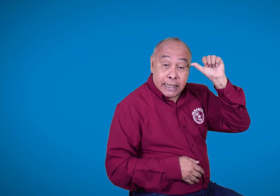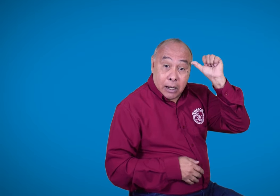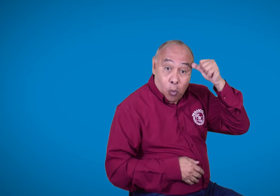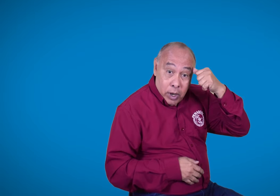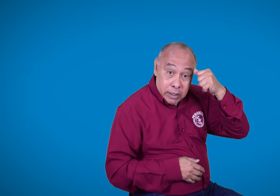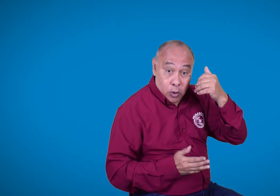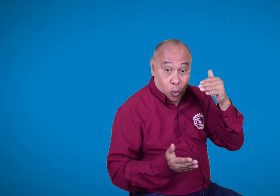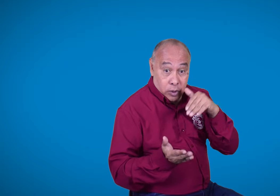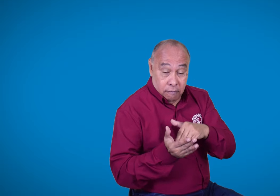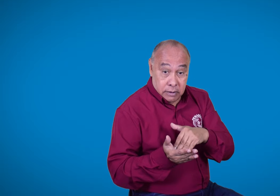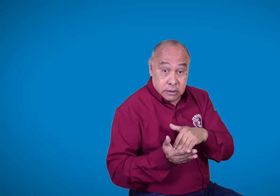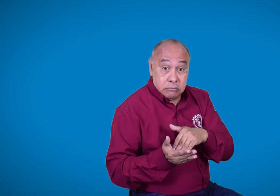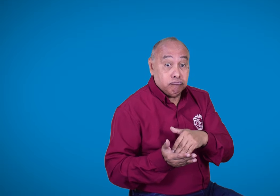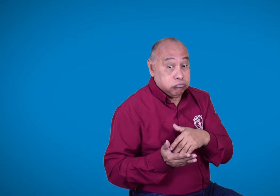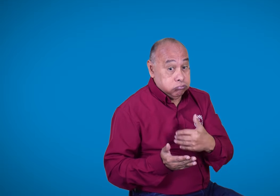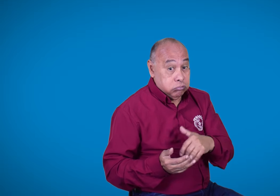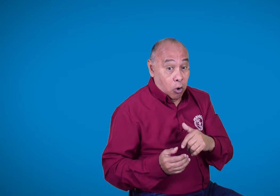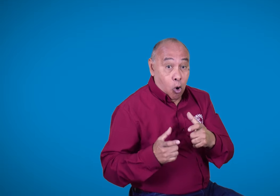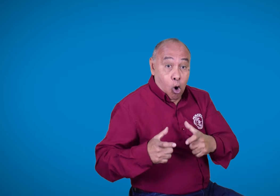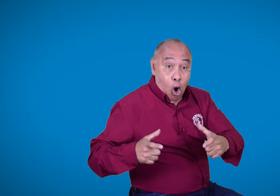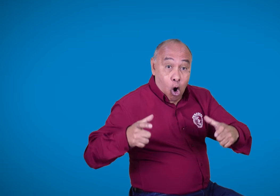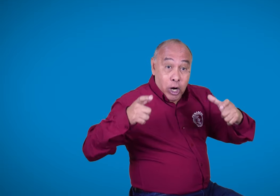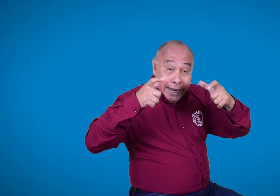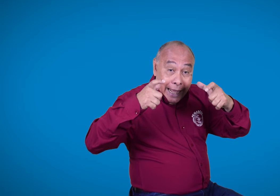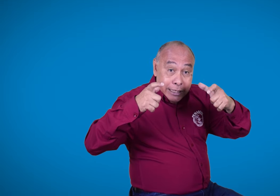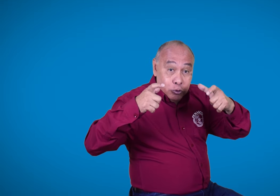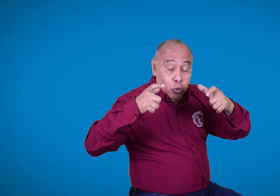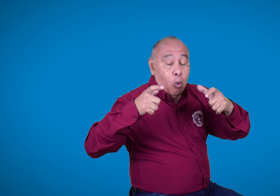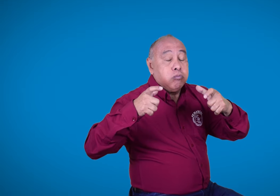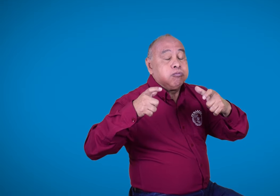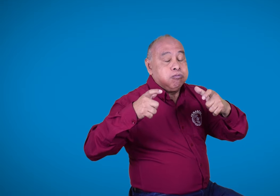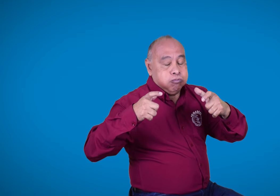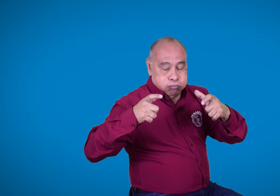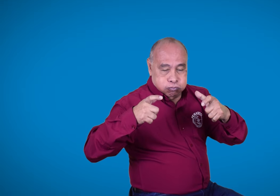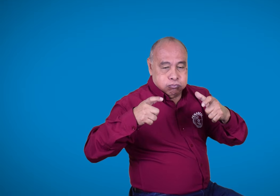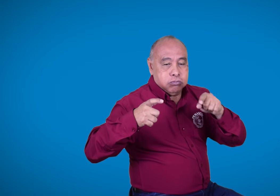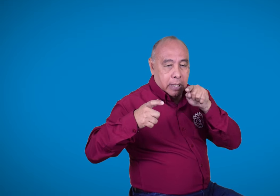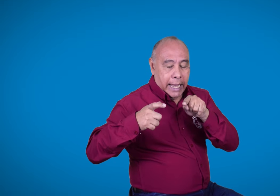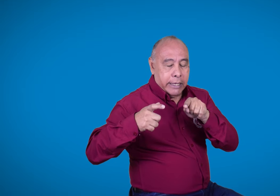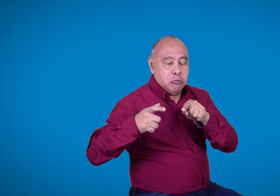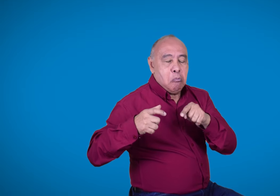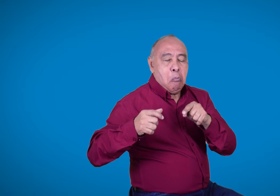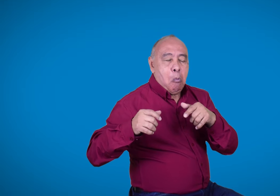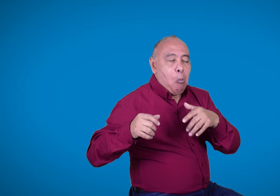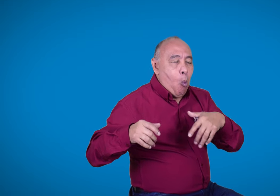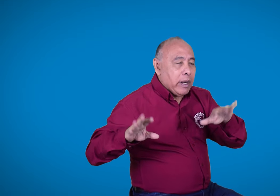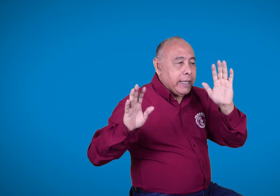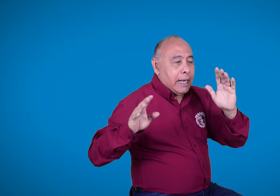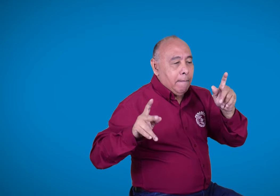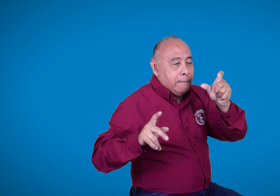Recuerden, en el Congreso cualquier ciudadano puede participar para erradicar algún proyecto de ley.